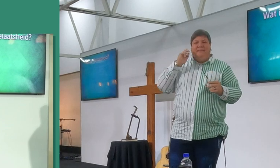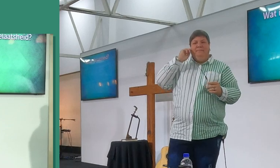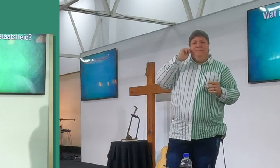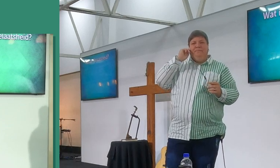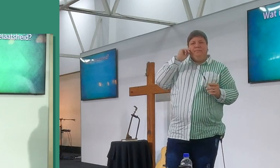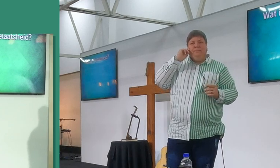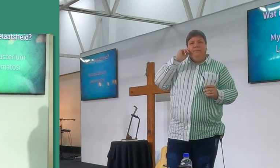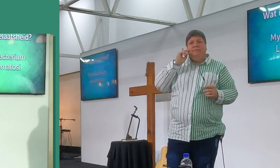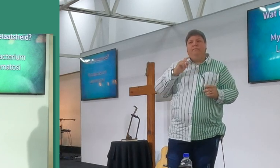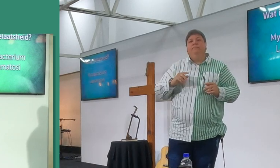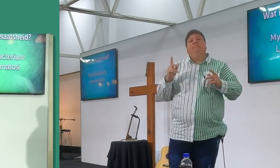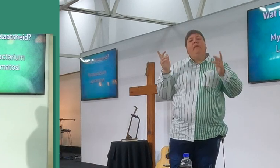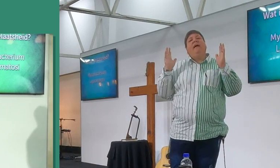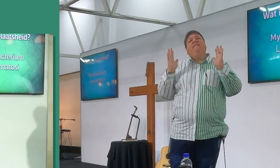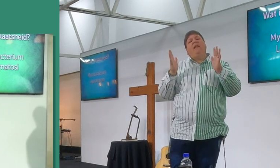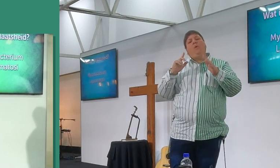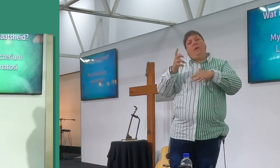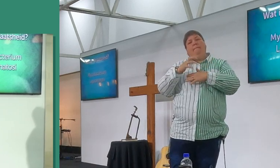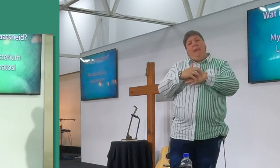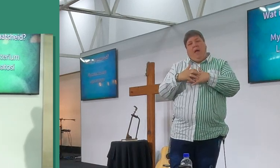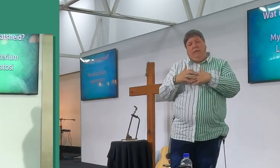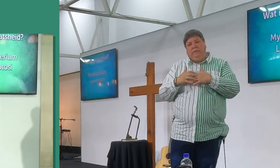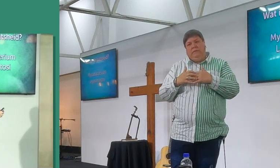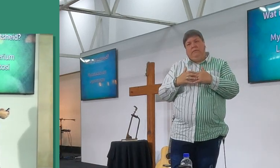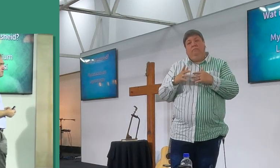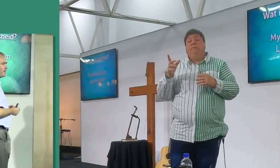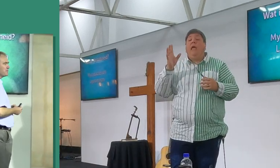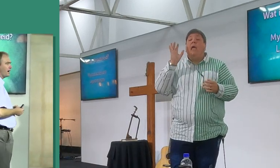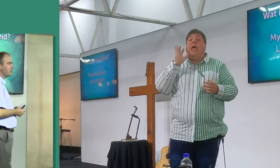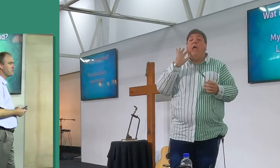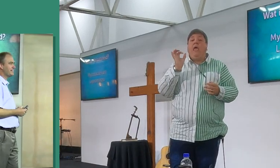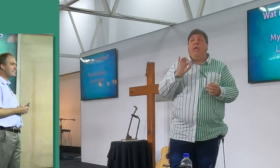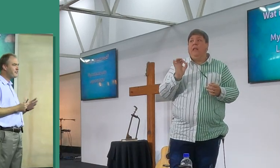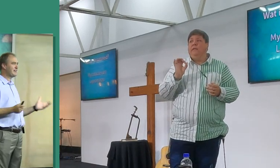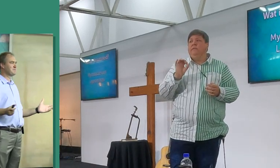Ek gaan vir jylle, soms net so bykie, vertel iets van my laatseid, so, dis die Engelse naam,